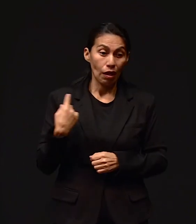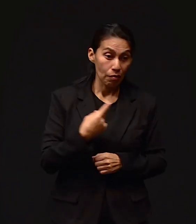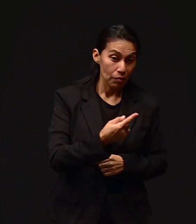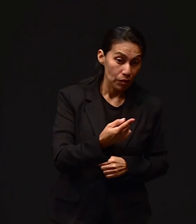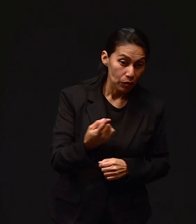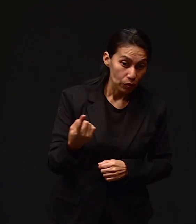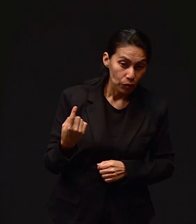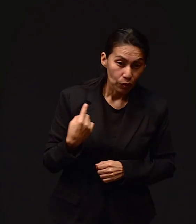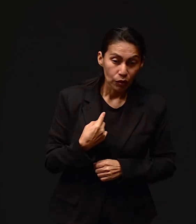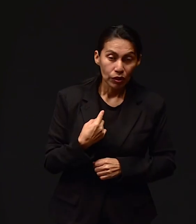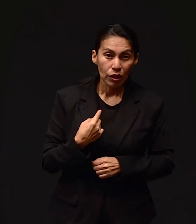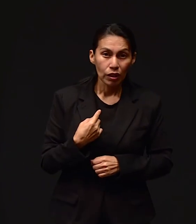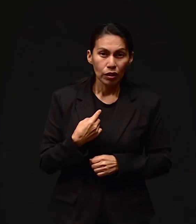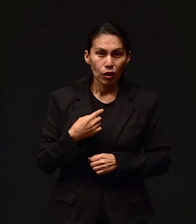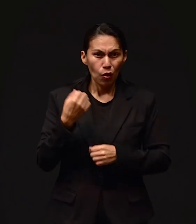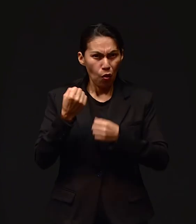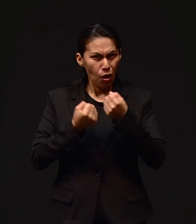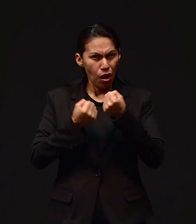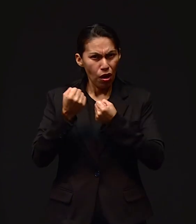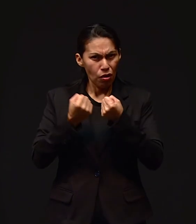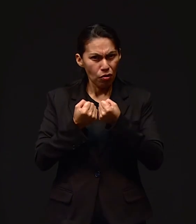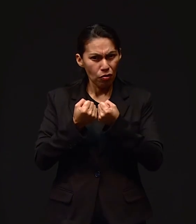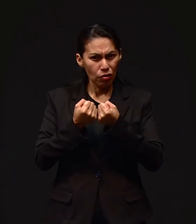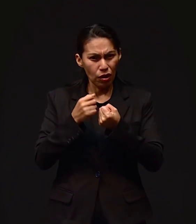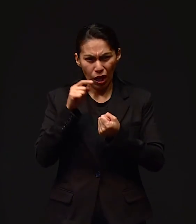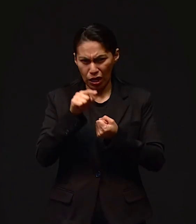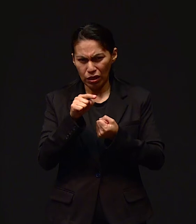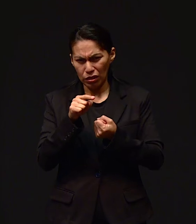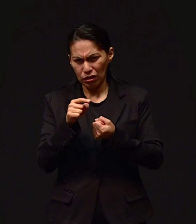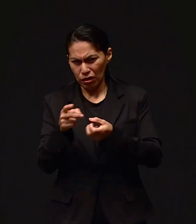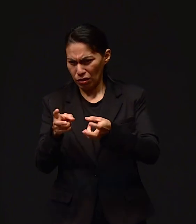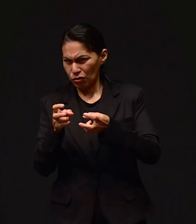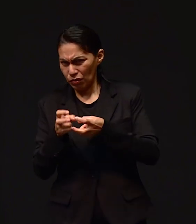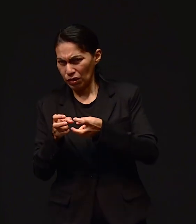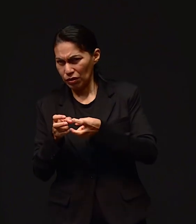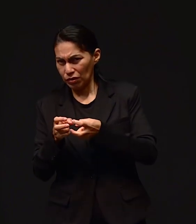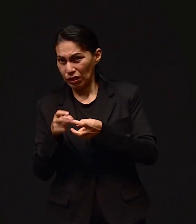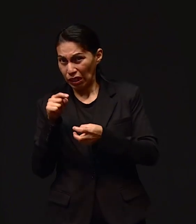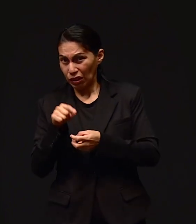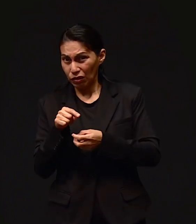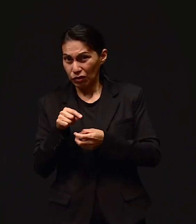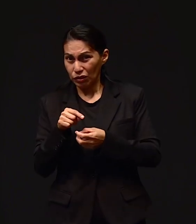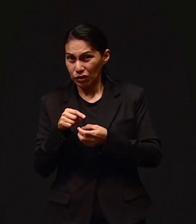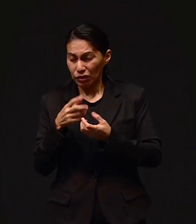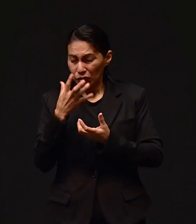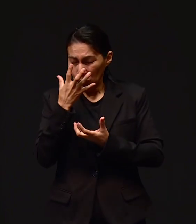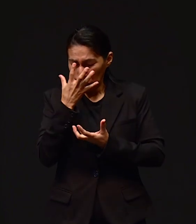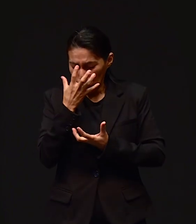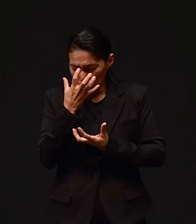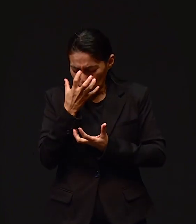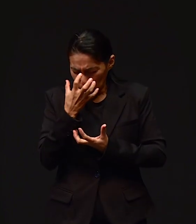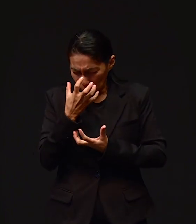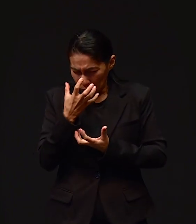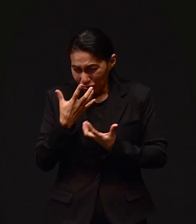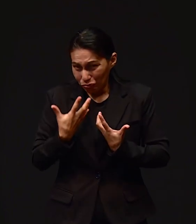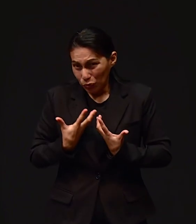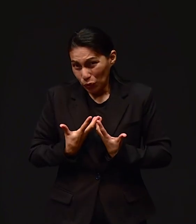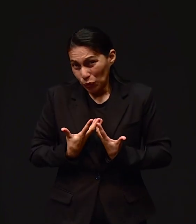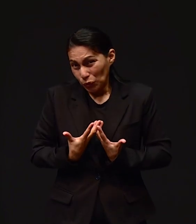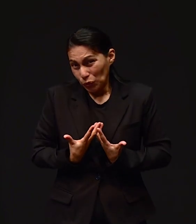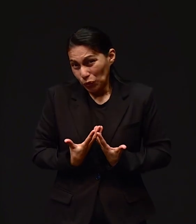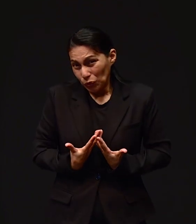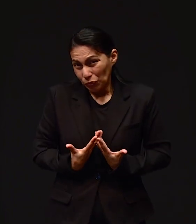personas que perdieron tu carro, Dina, estaban realmente apenadas